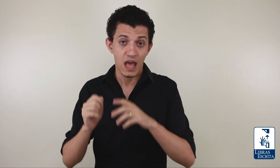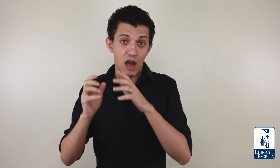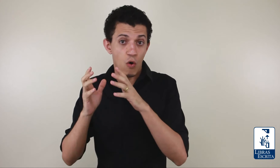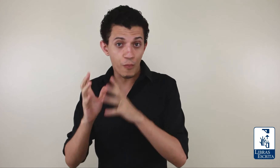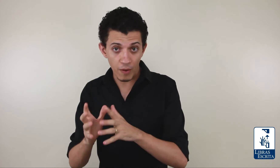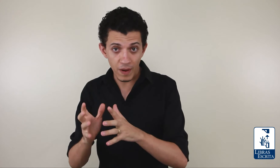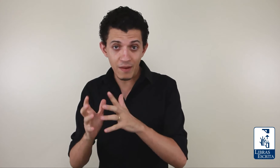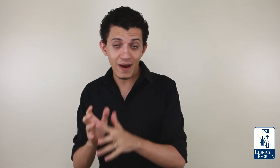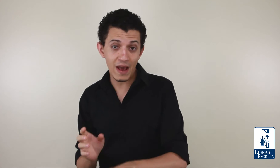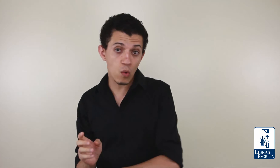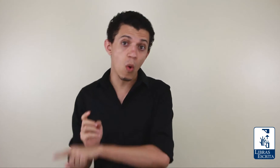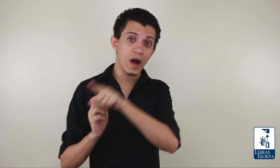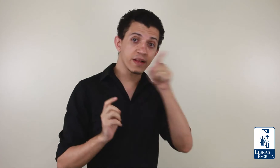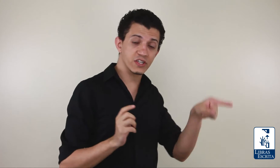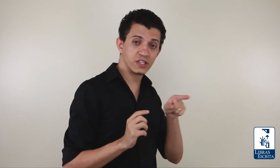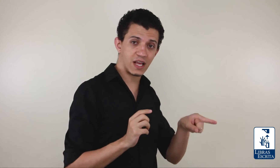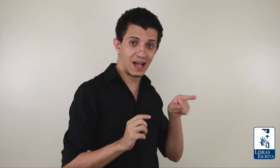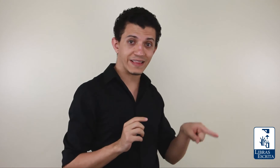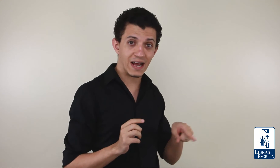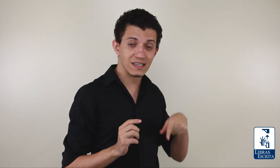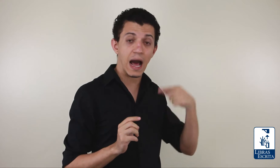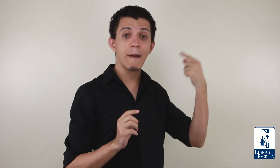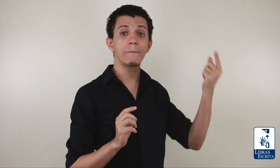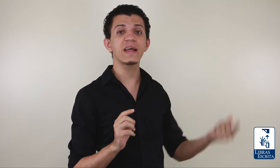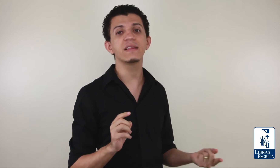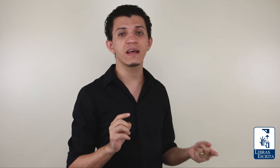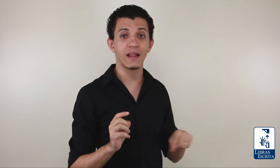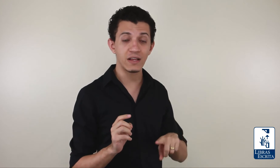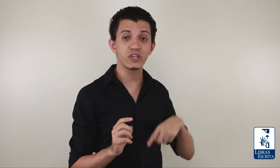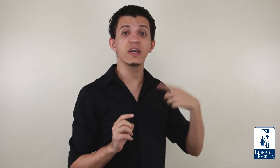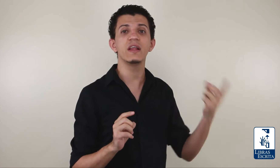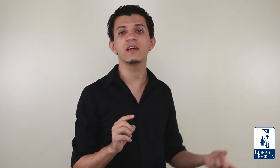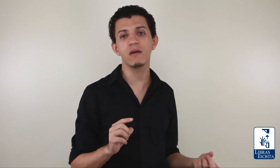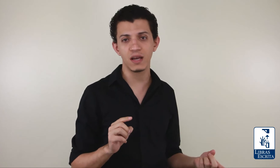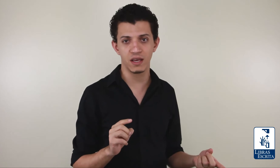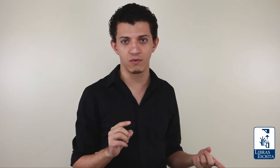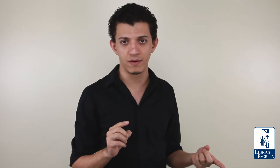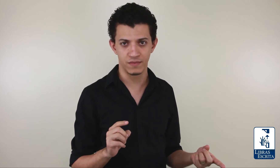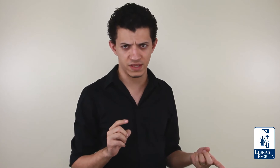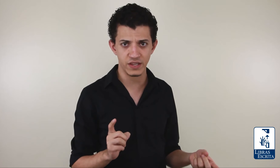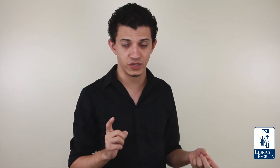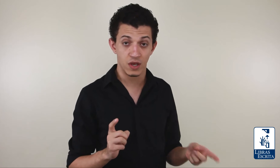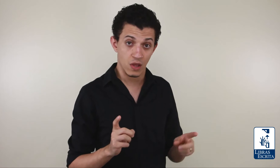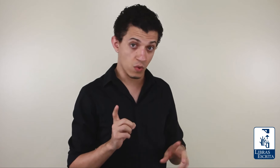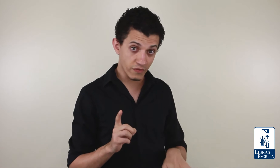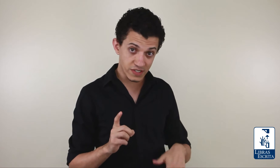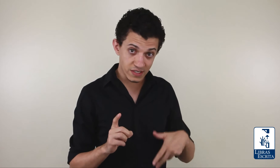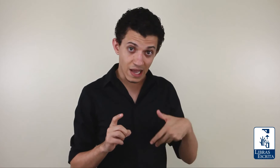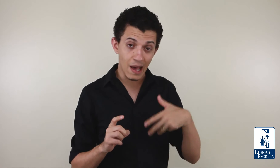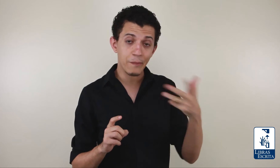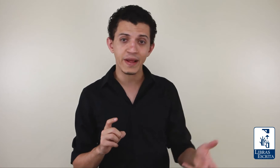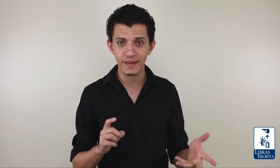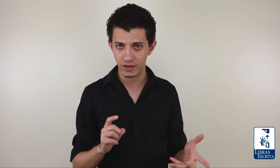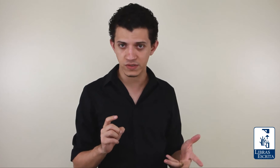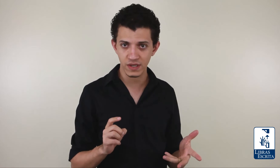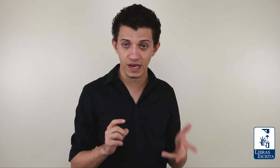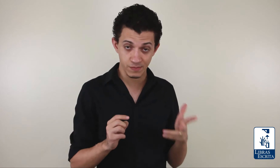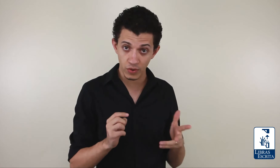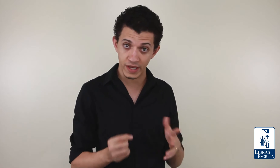O problema é quando a gente está lá atrás aprendendo, adquirindo a língua. Entende? Quando você está aprendendo os sinais. Por quê?